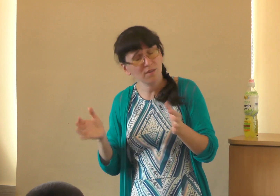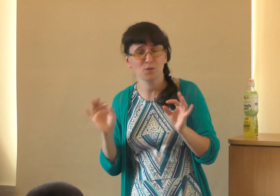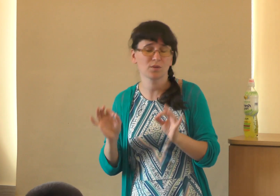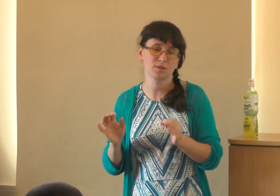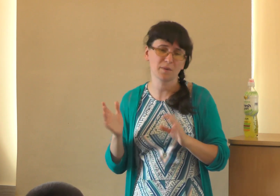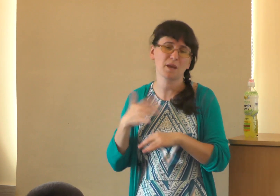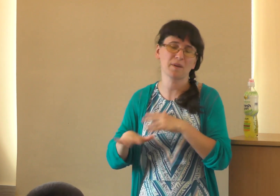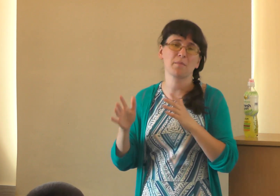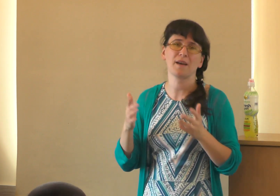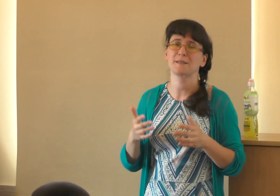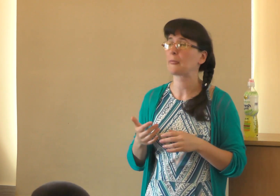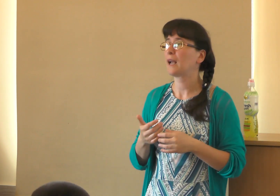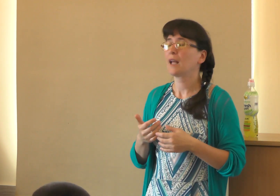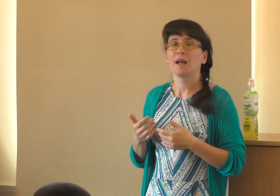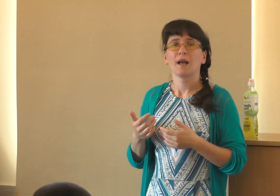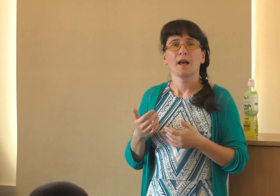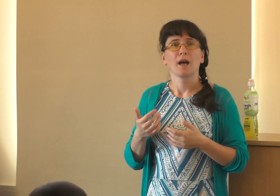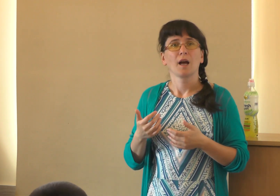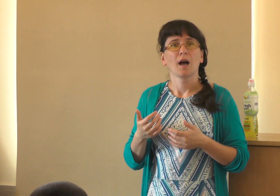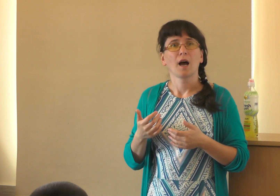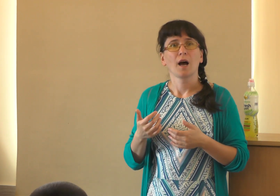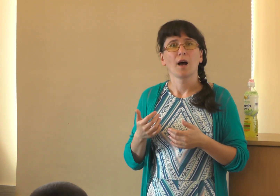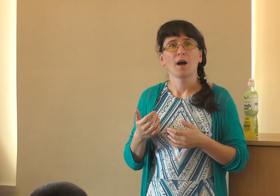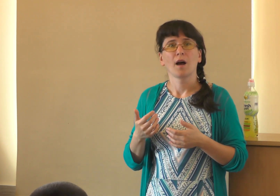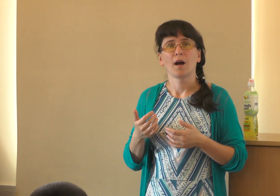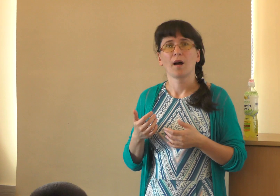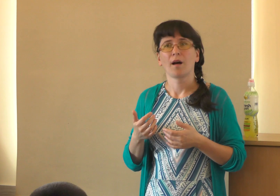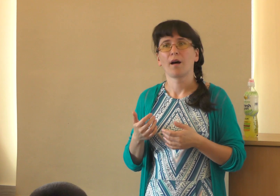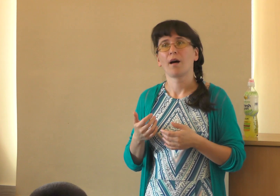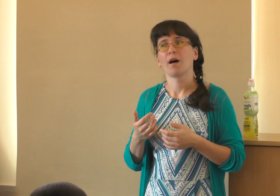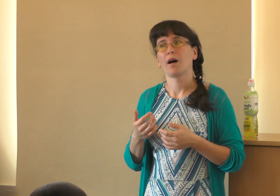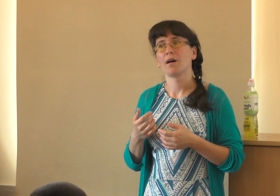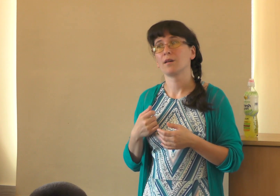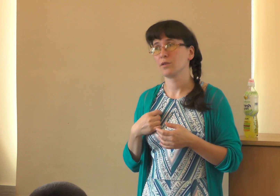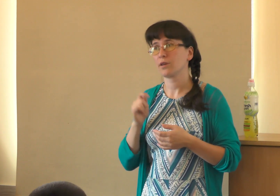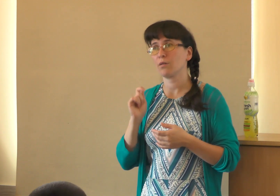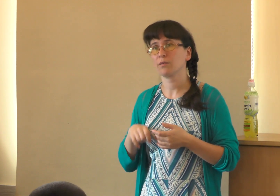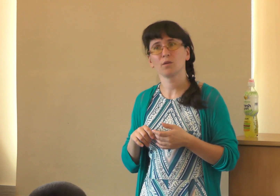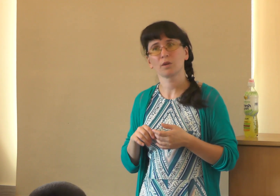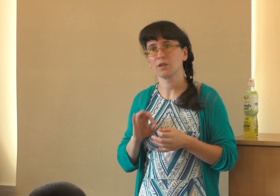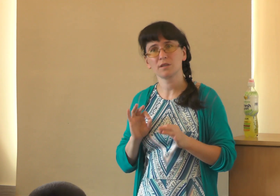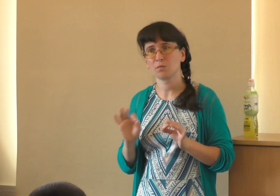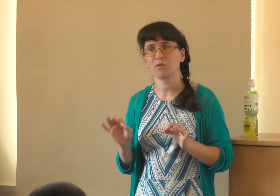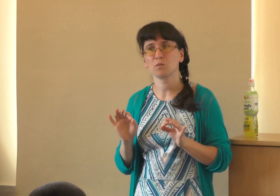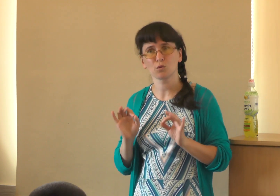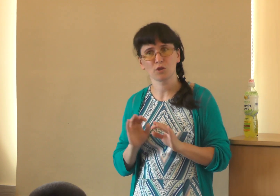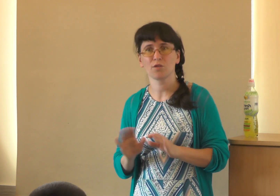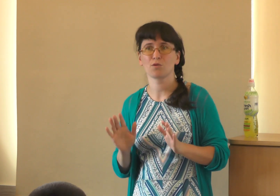это все, то есть вы не понимаете. Ну, вы украинский знаете, а вы белорусский плохо. Да. А не, я вот на украинский мое могу щеру